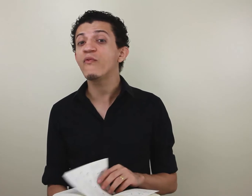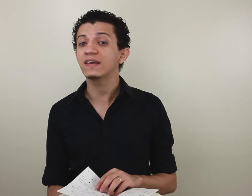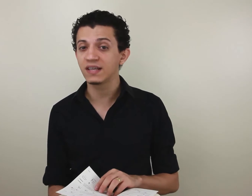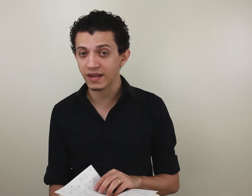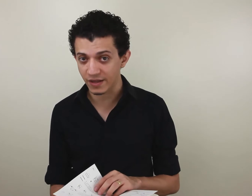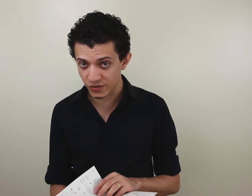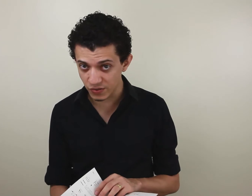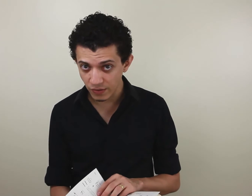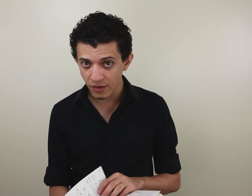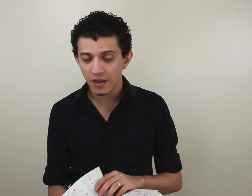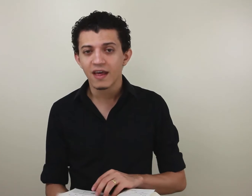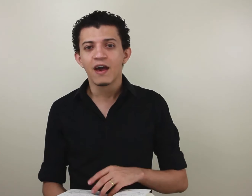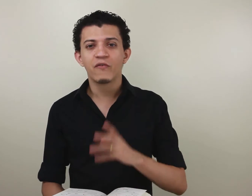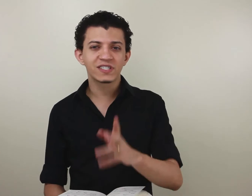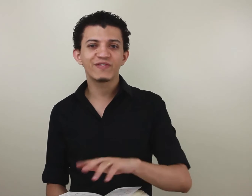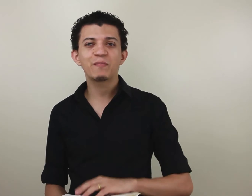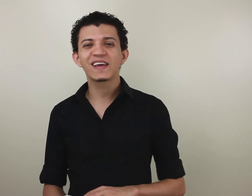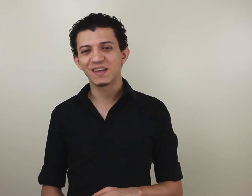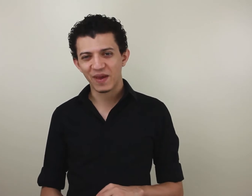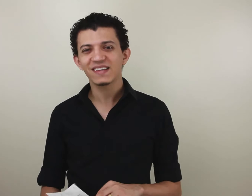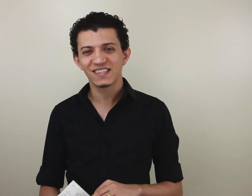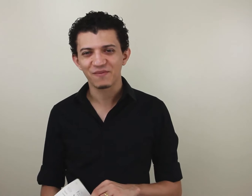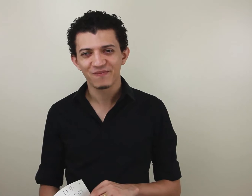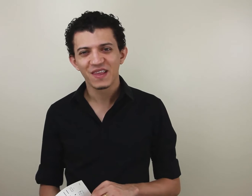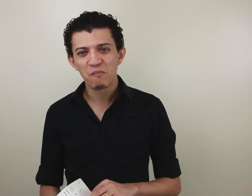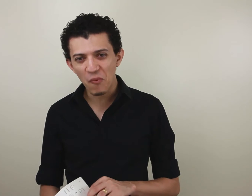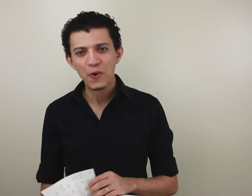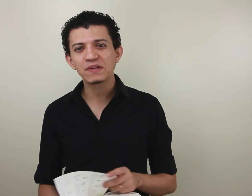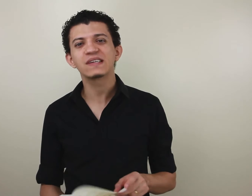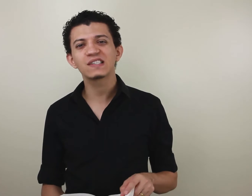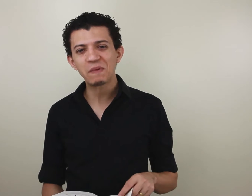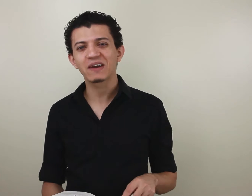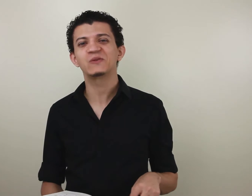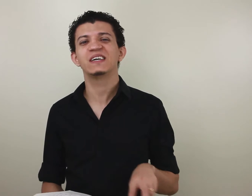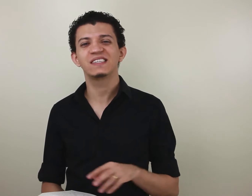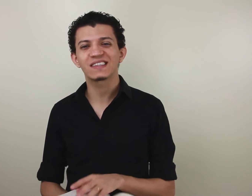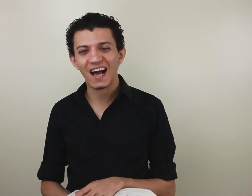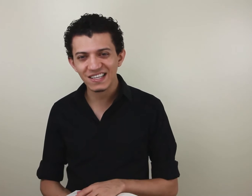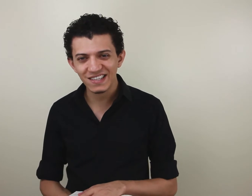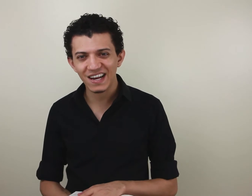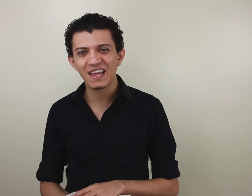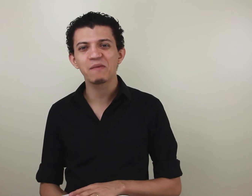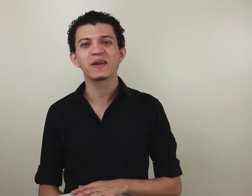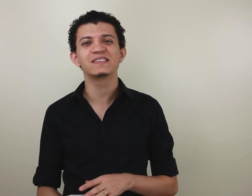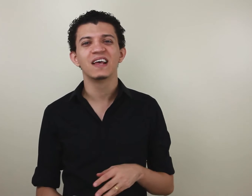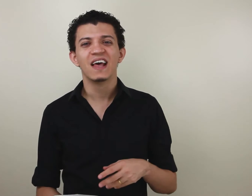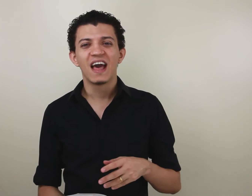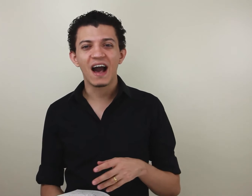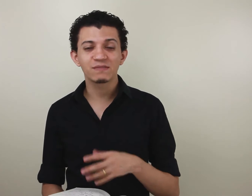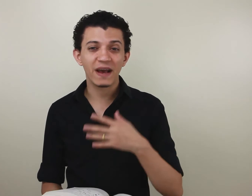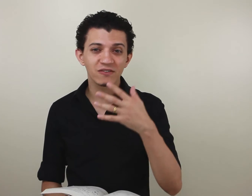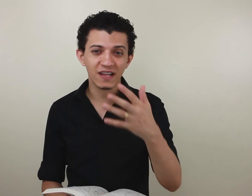fazer isso, você vai perceber, sim, muitos aspectos da sintaxe da Libras, aspectos